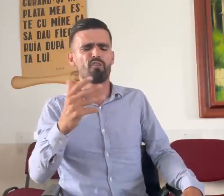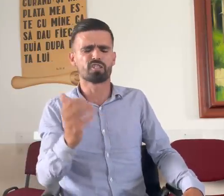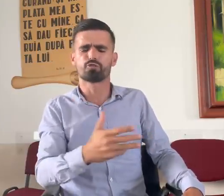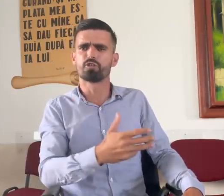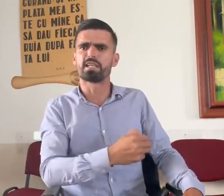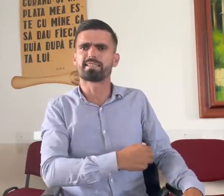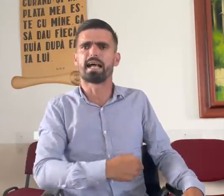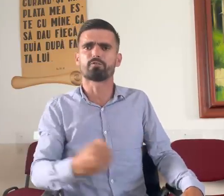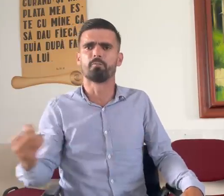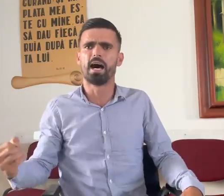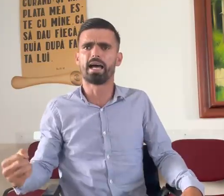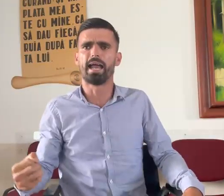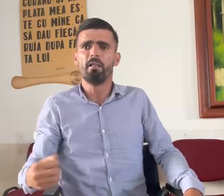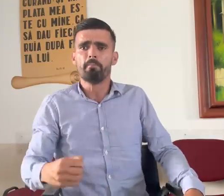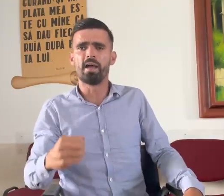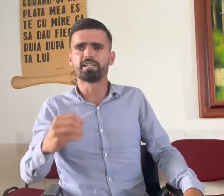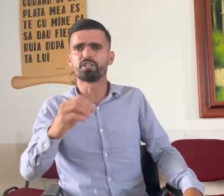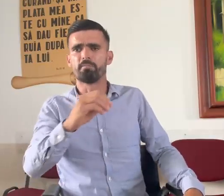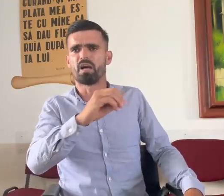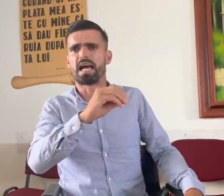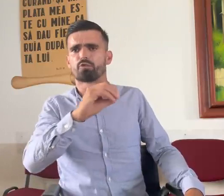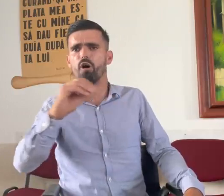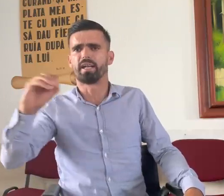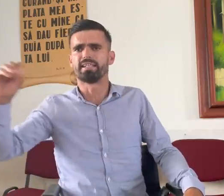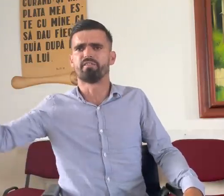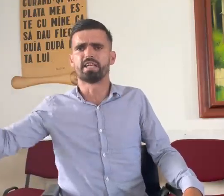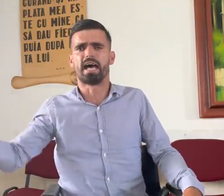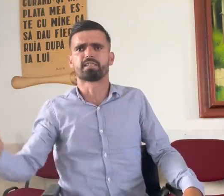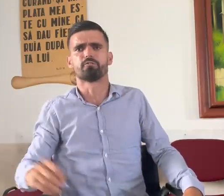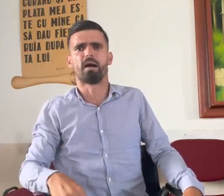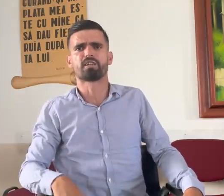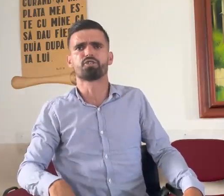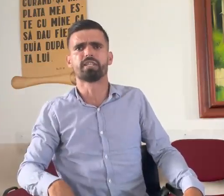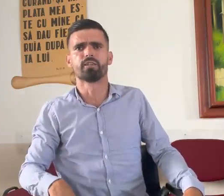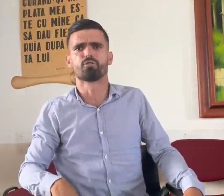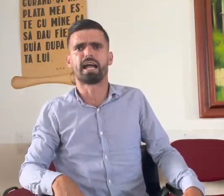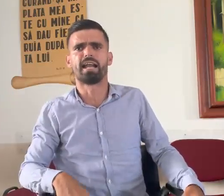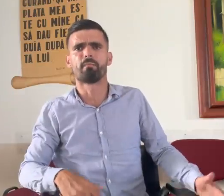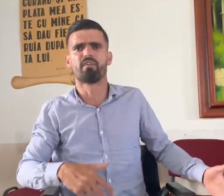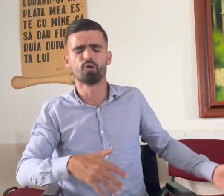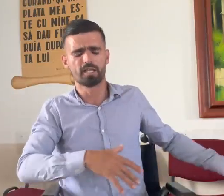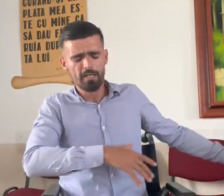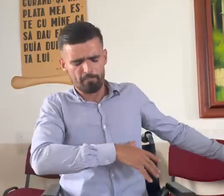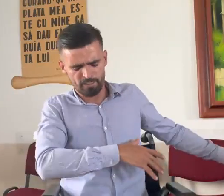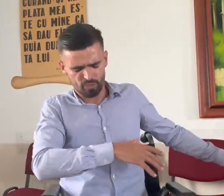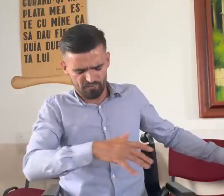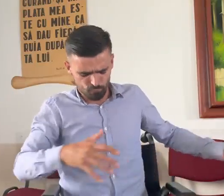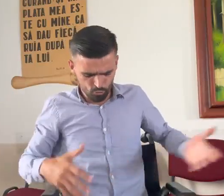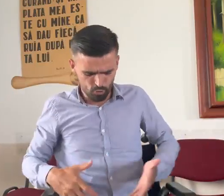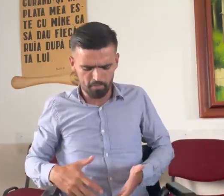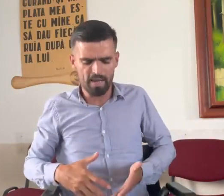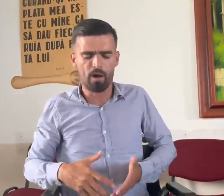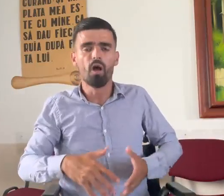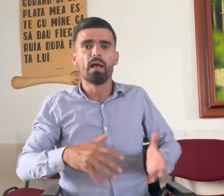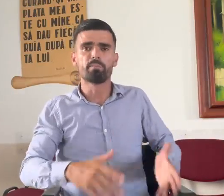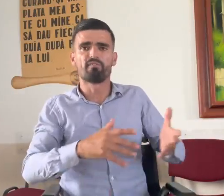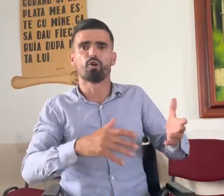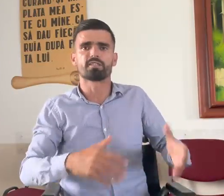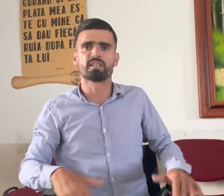fost dus la satul mare, medicii mi-au dat două ore de viață după accidentul care l-am avut, pentru că fundul meu mi-a fost